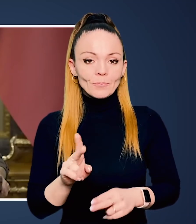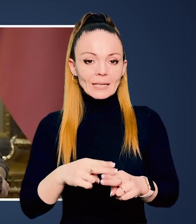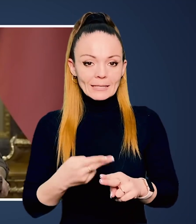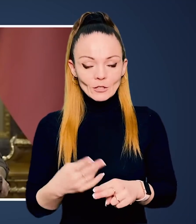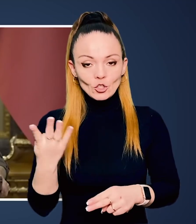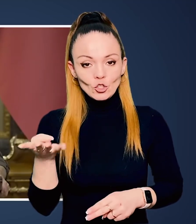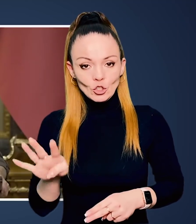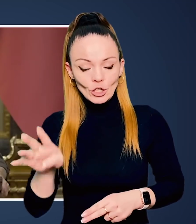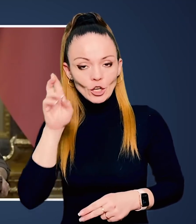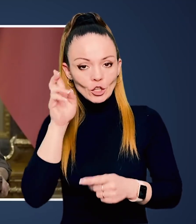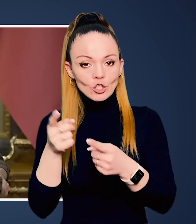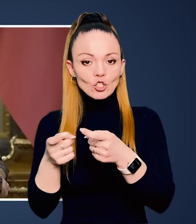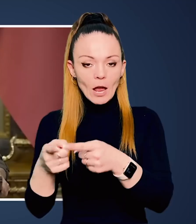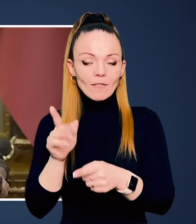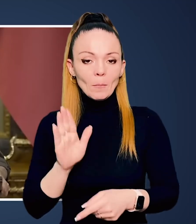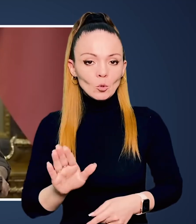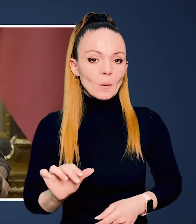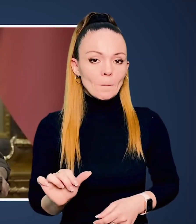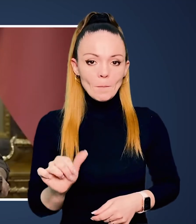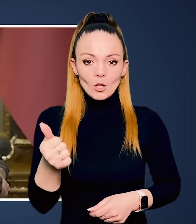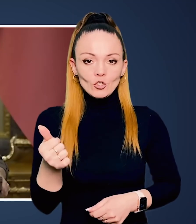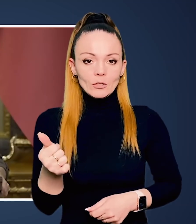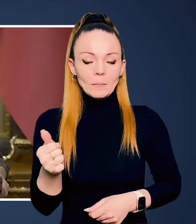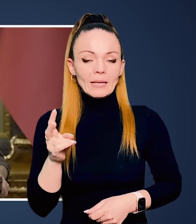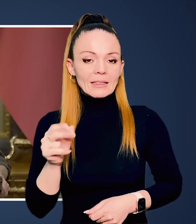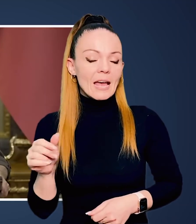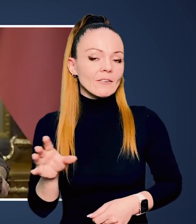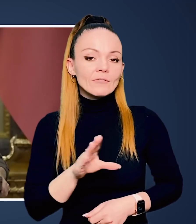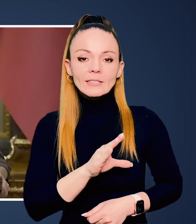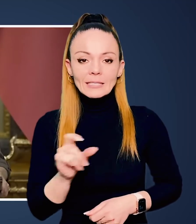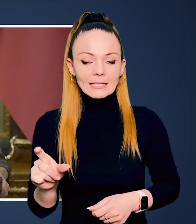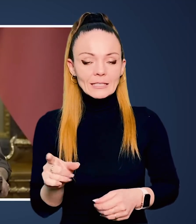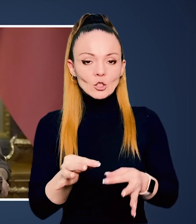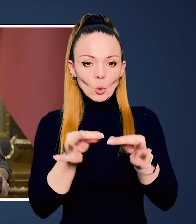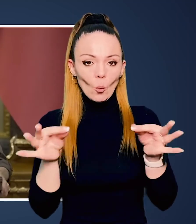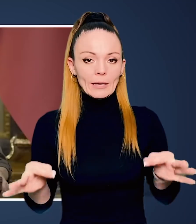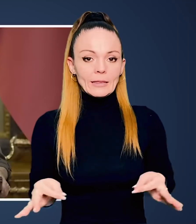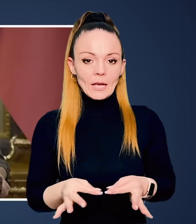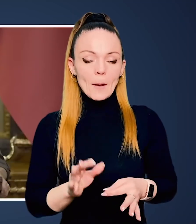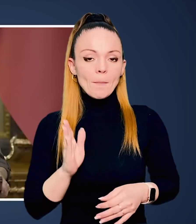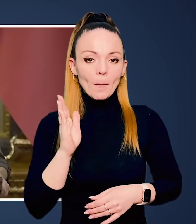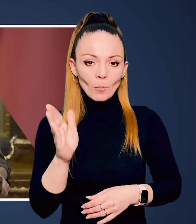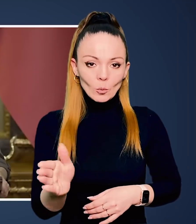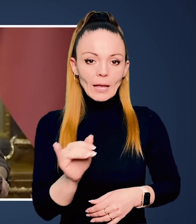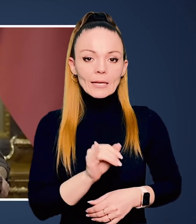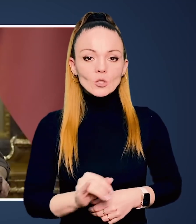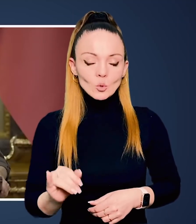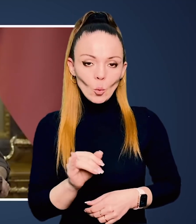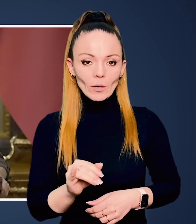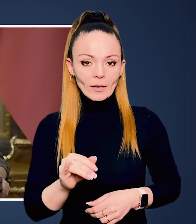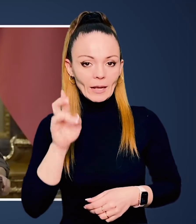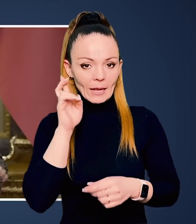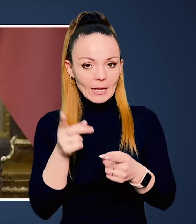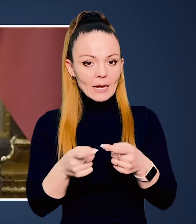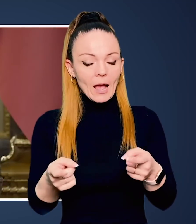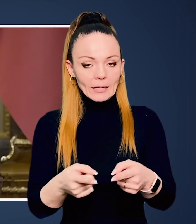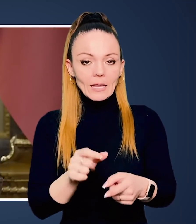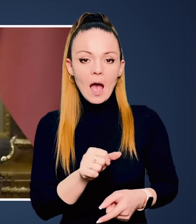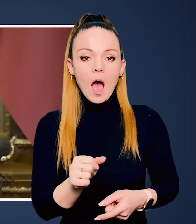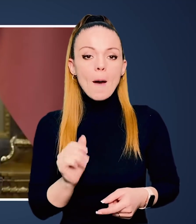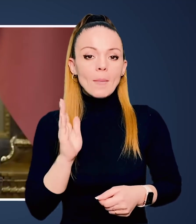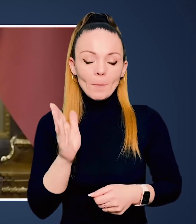що ці чотири держави будуть першими на всіх сторінках майбутньої історії